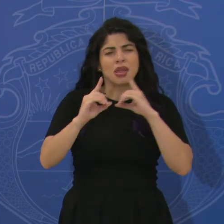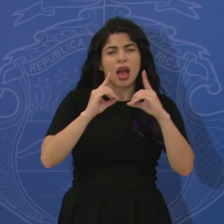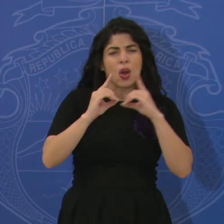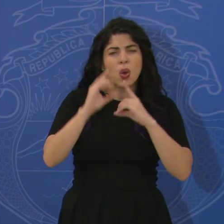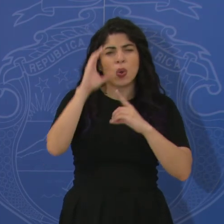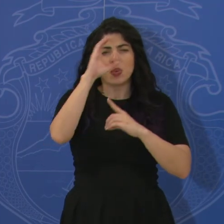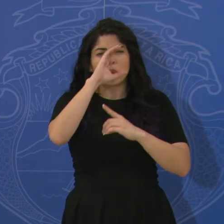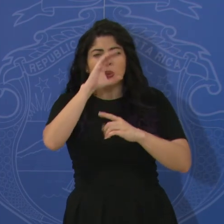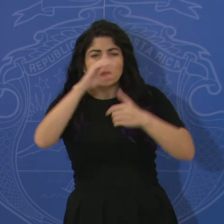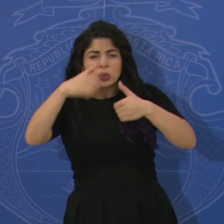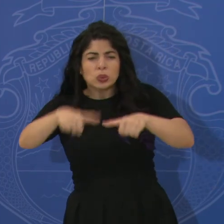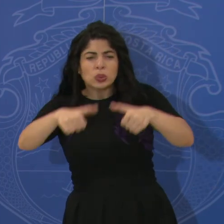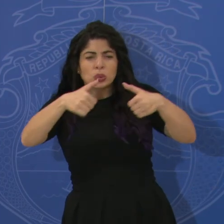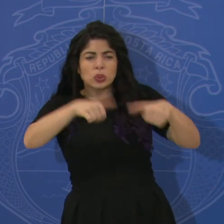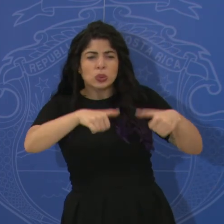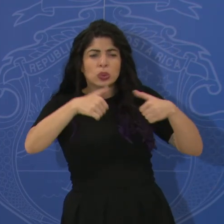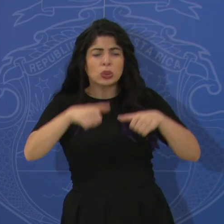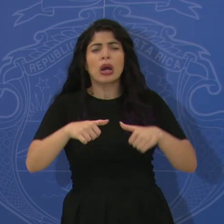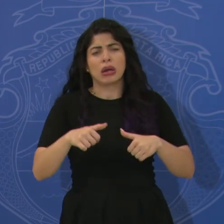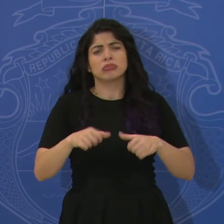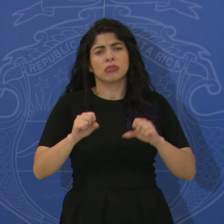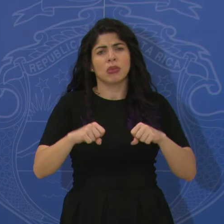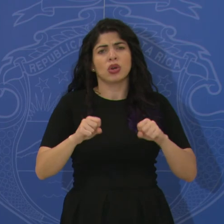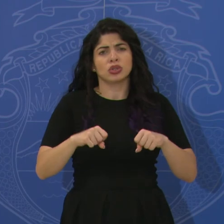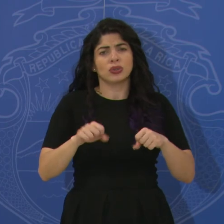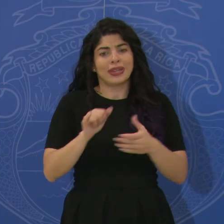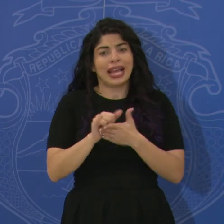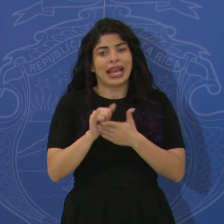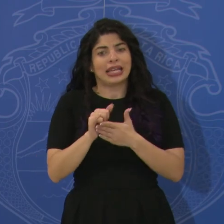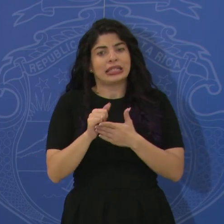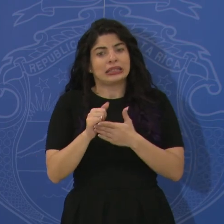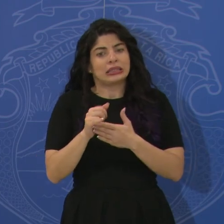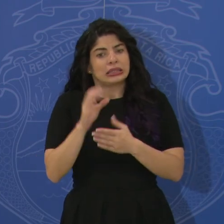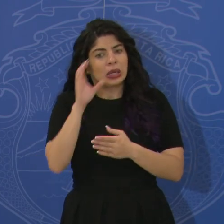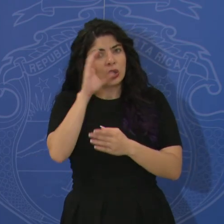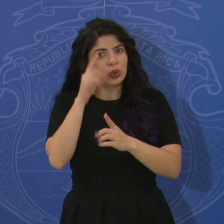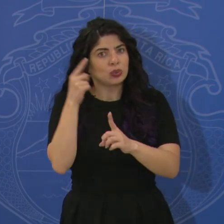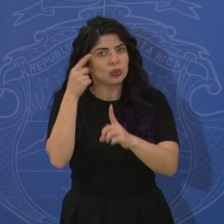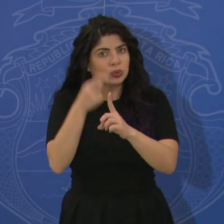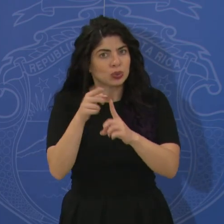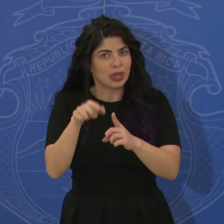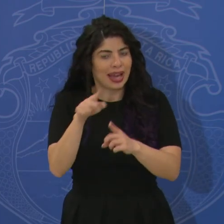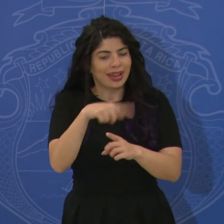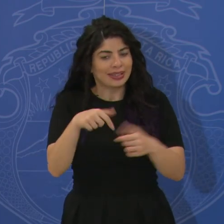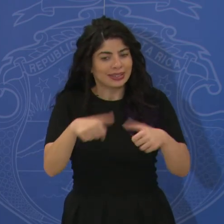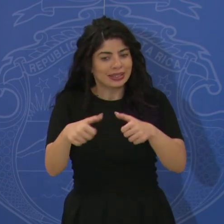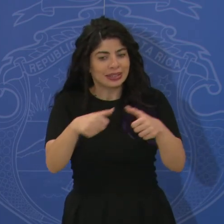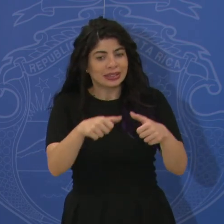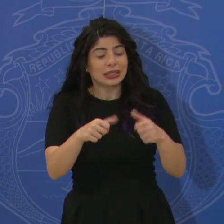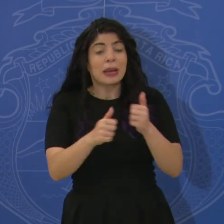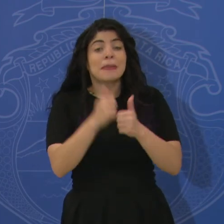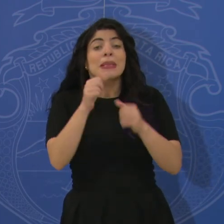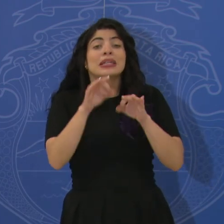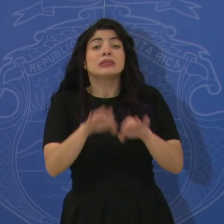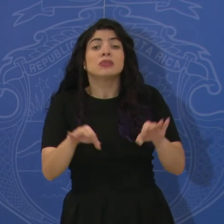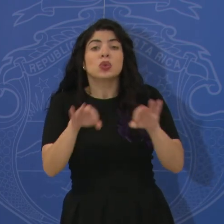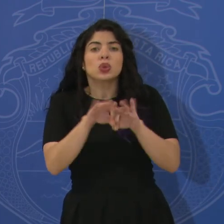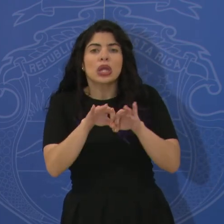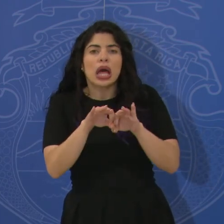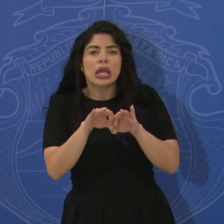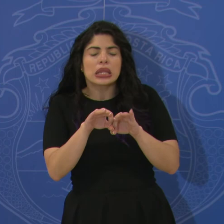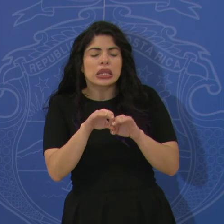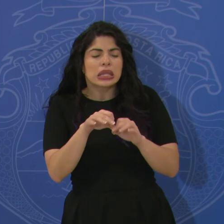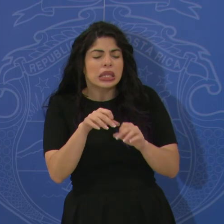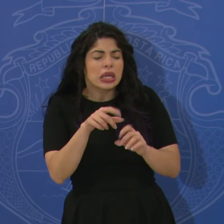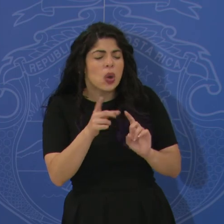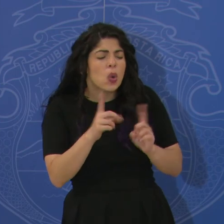consensos. Bueno, sí debe ser posible. Esa es la apuesta. Entonces, es más importante identificar esos puntos